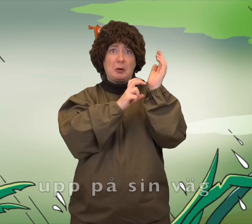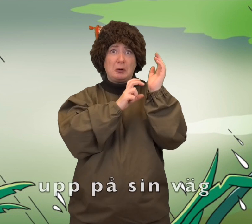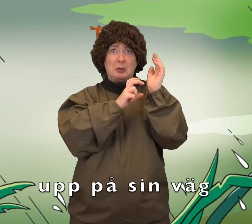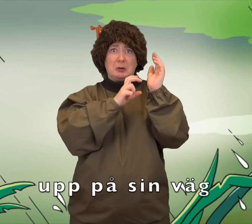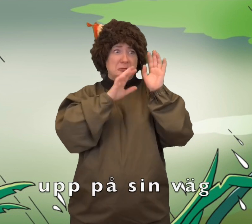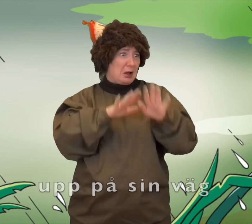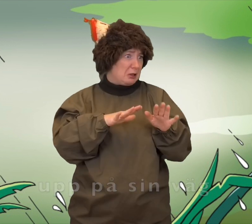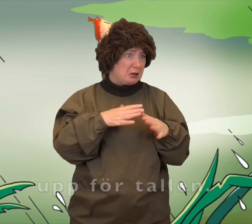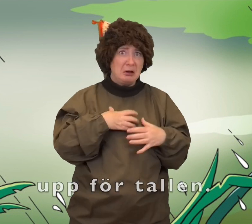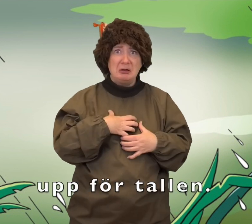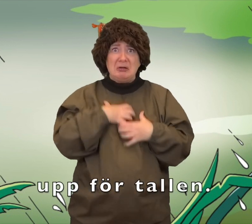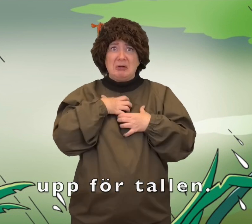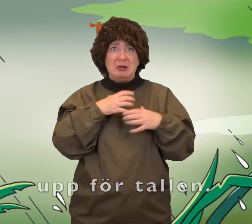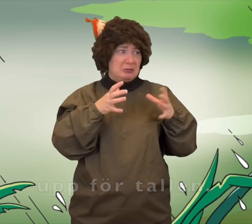upp på sin väg upp för tallen.